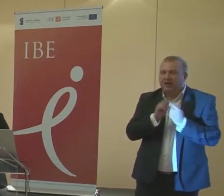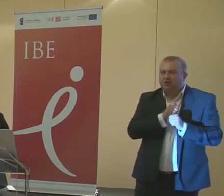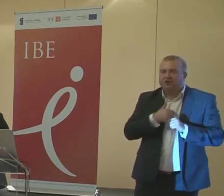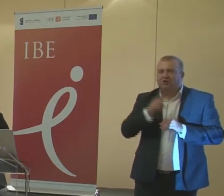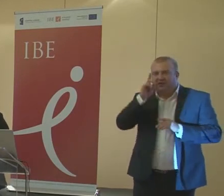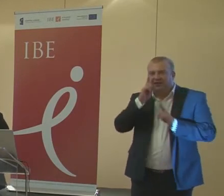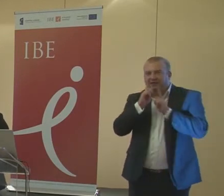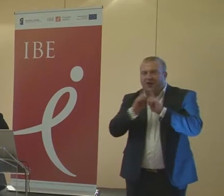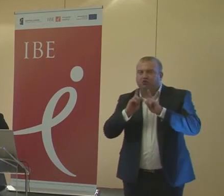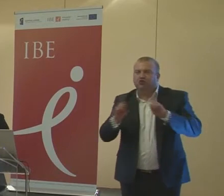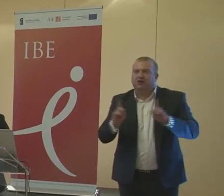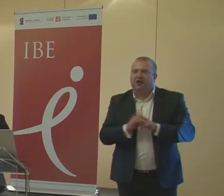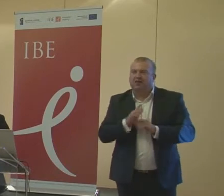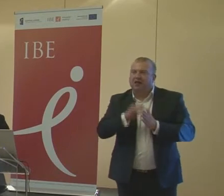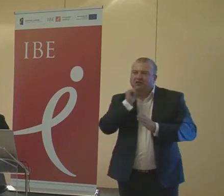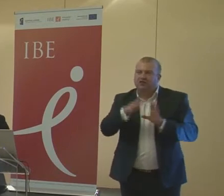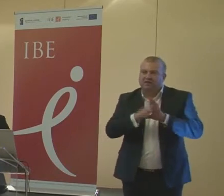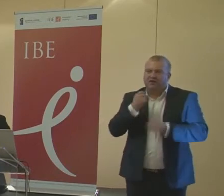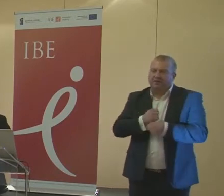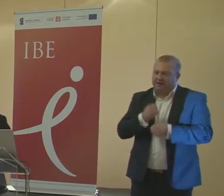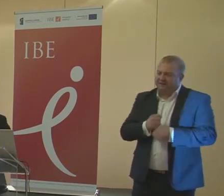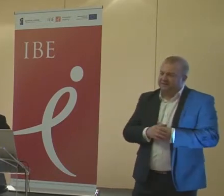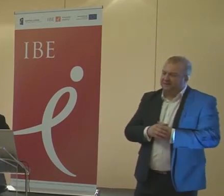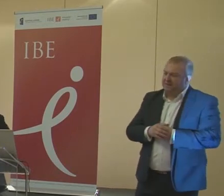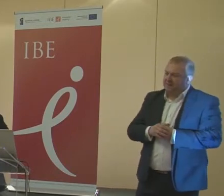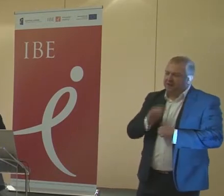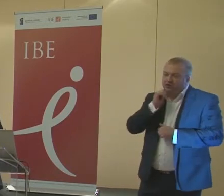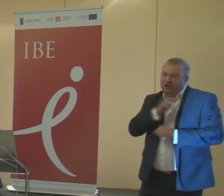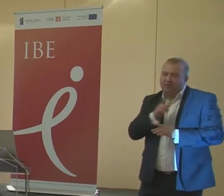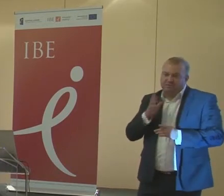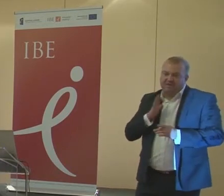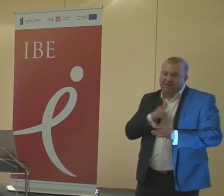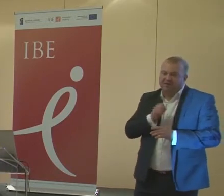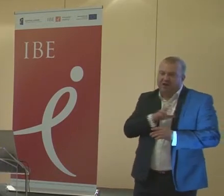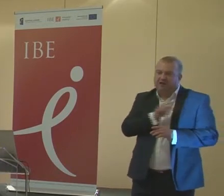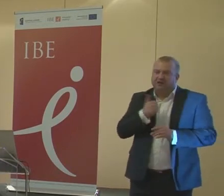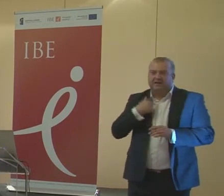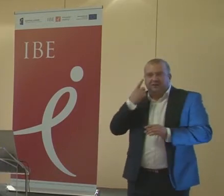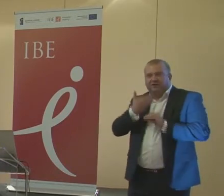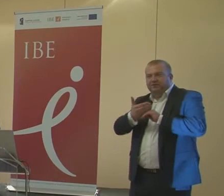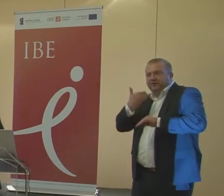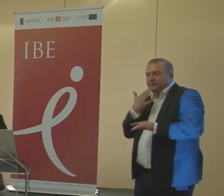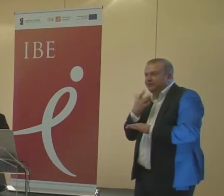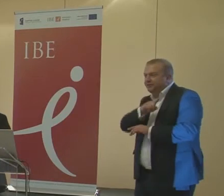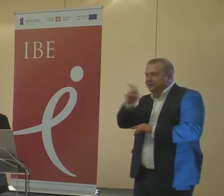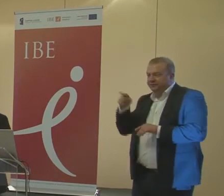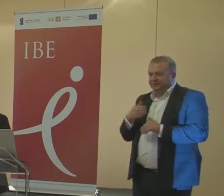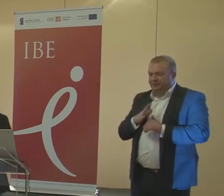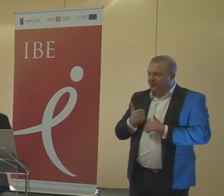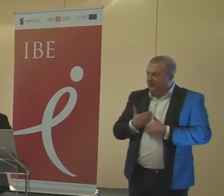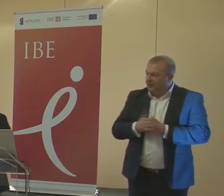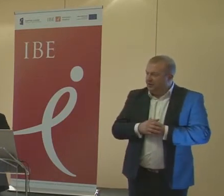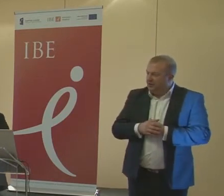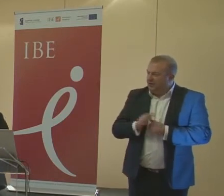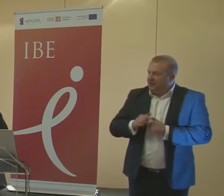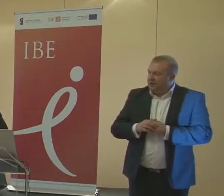się nauczyciele na co dzień w swojej pracy. Często bywa tak, jak wspomnieli moi przedmówcy, czyli pan dyrektor